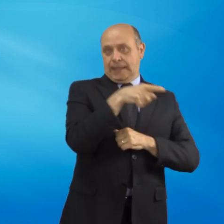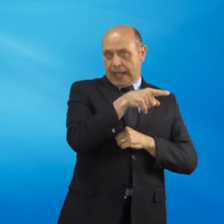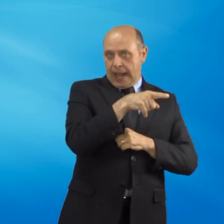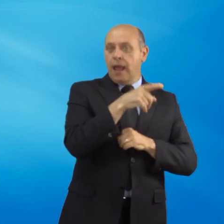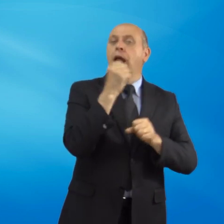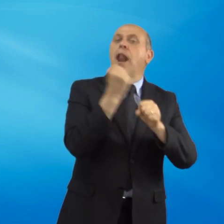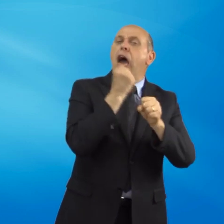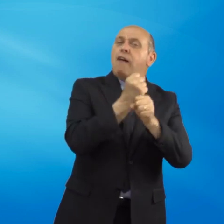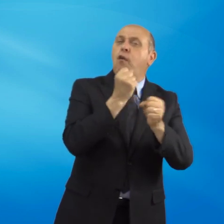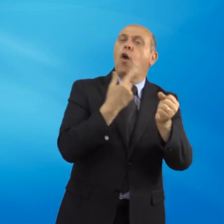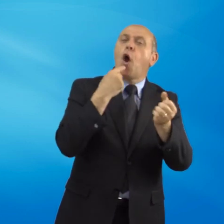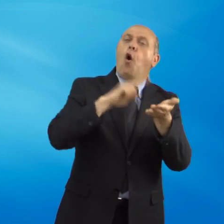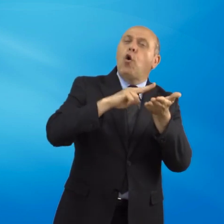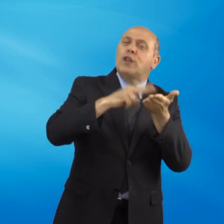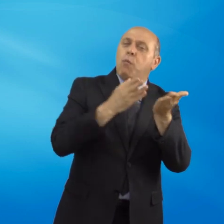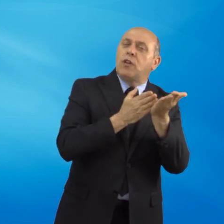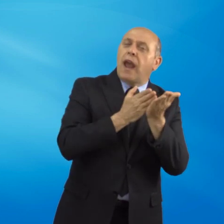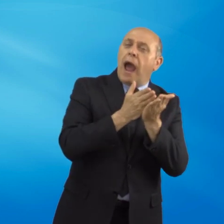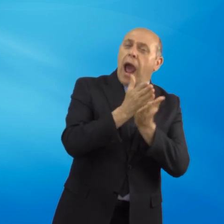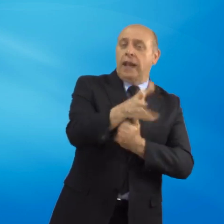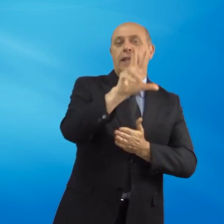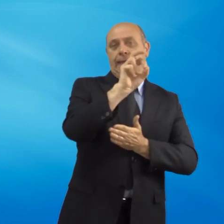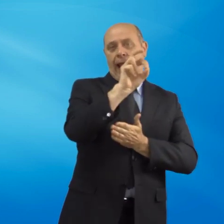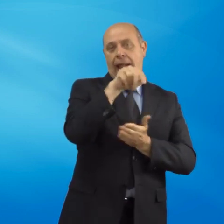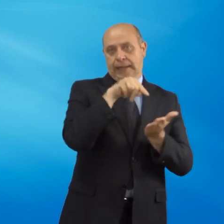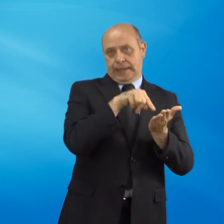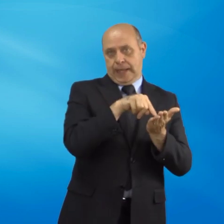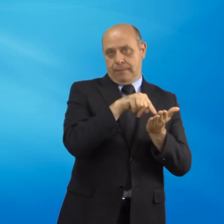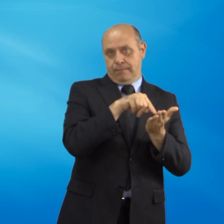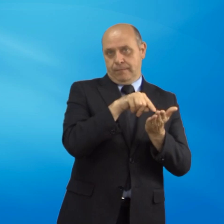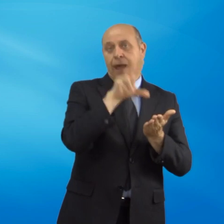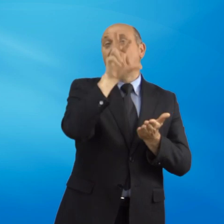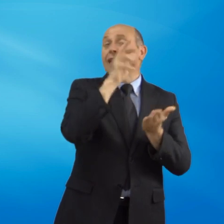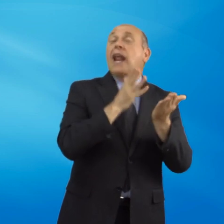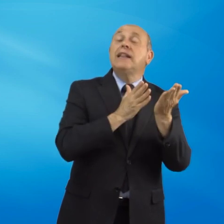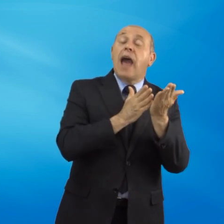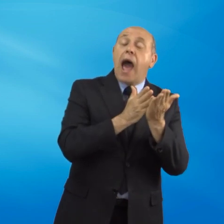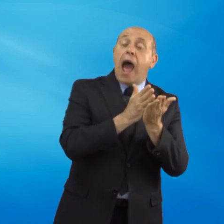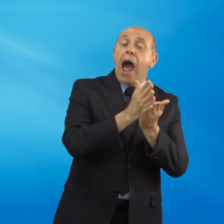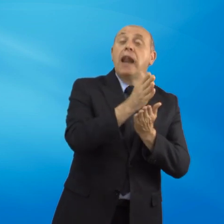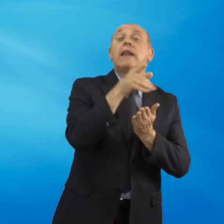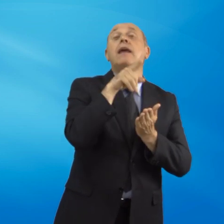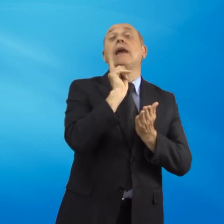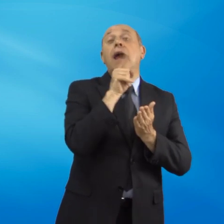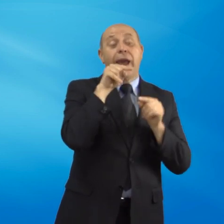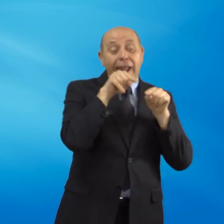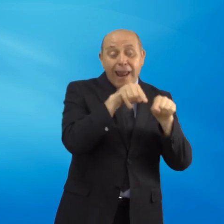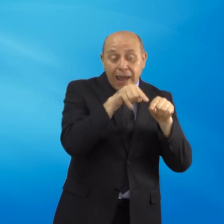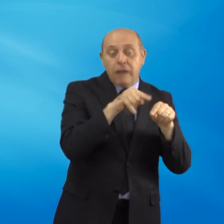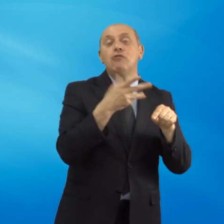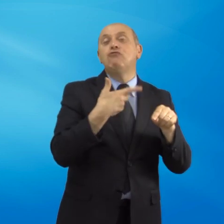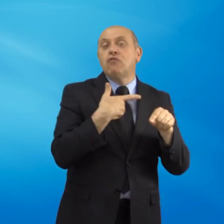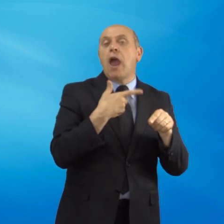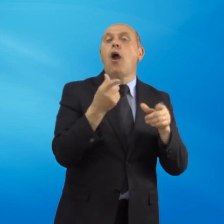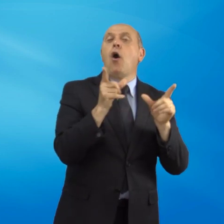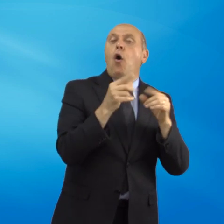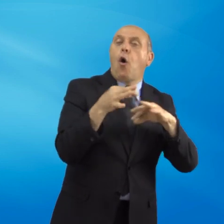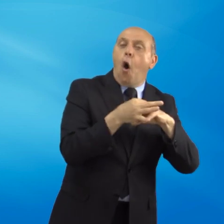contributiva di 30 anni che assistono da 6 mesi il coniuge o un parente di